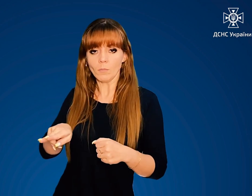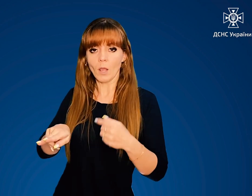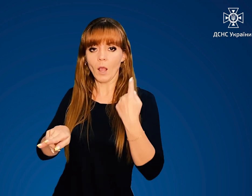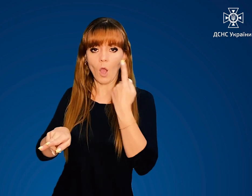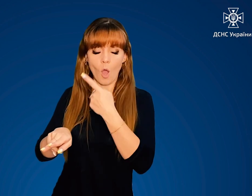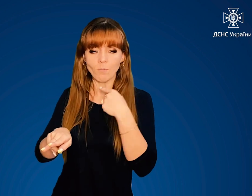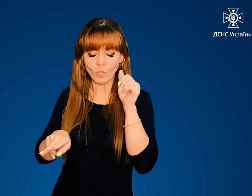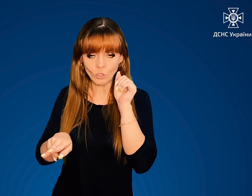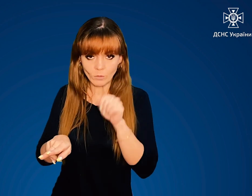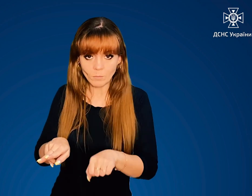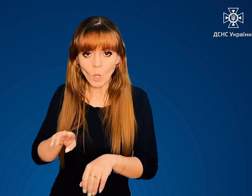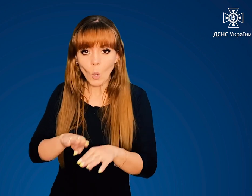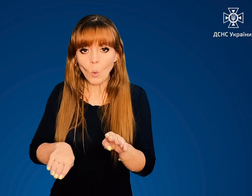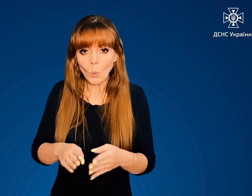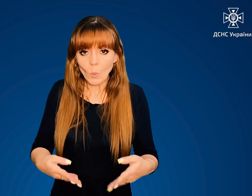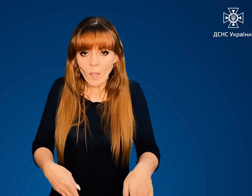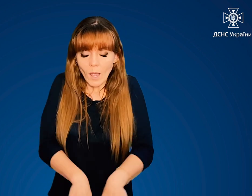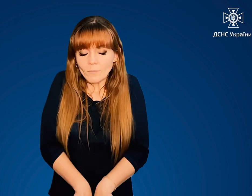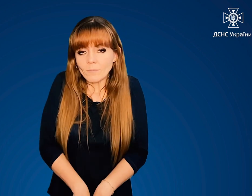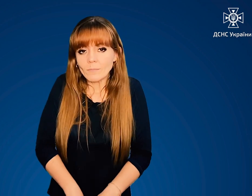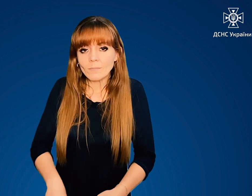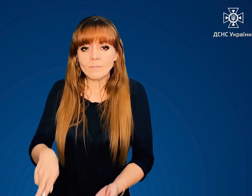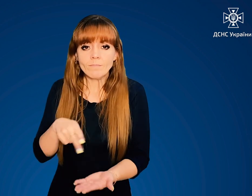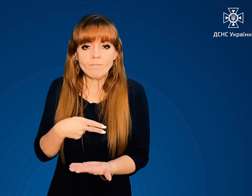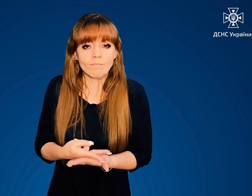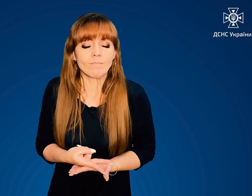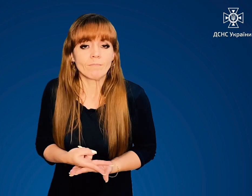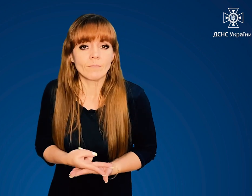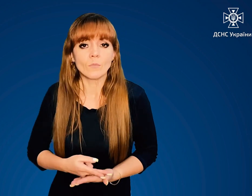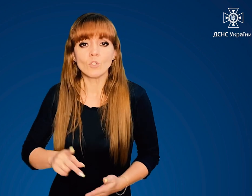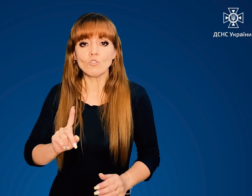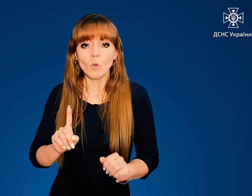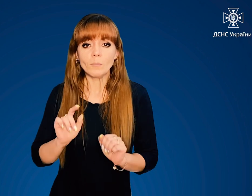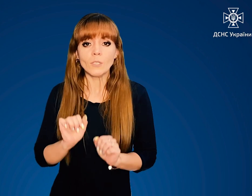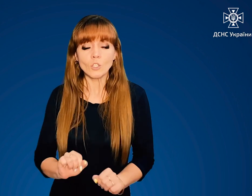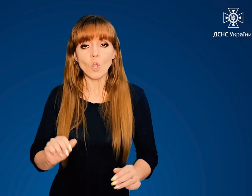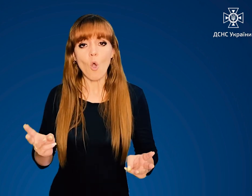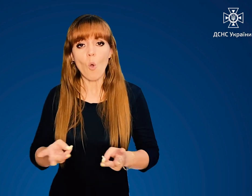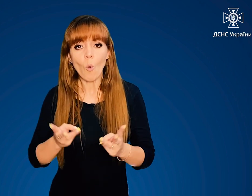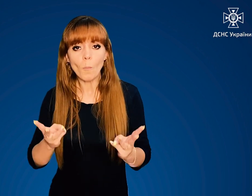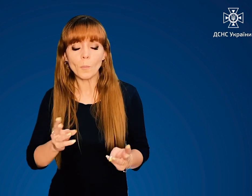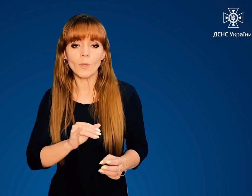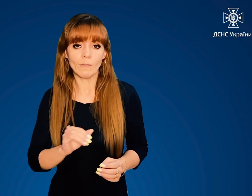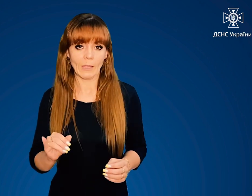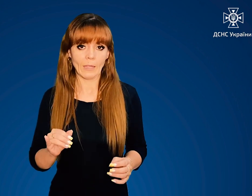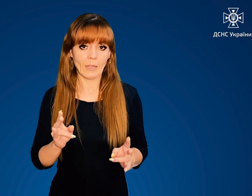донизу. Підкладіть руки під себе, щоб захистити їх від опіків та травмувань.